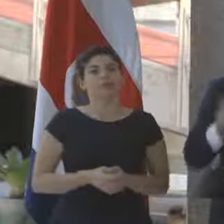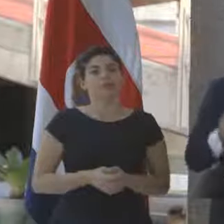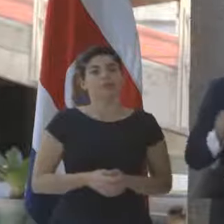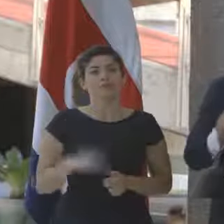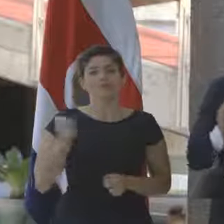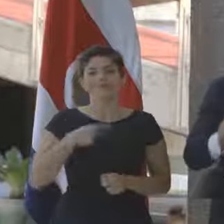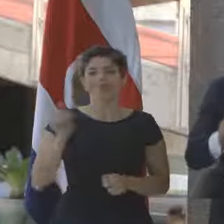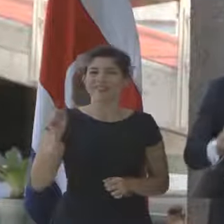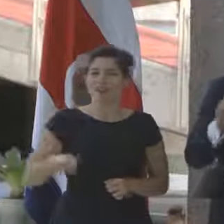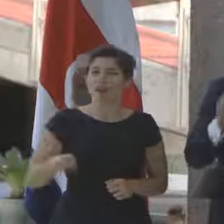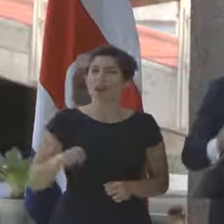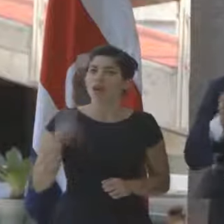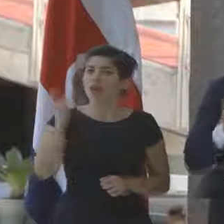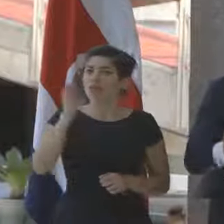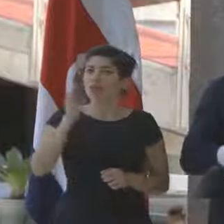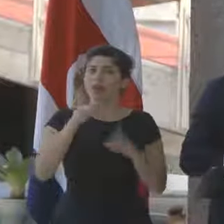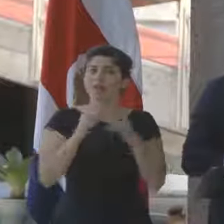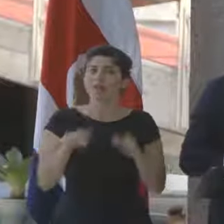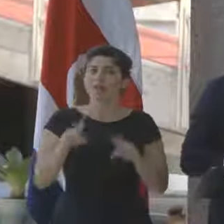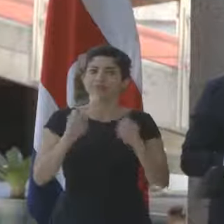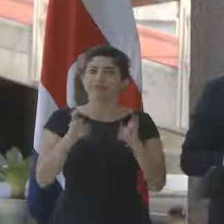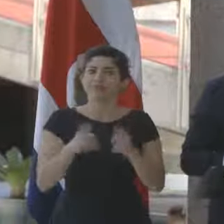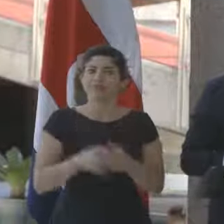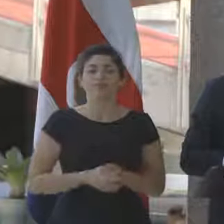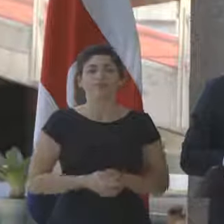Tenemos que resolver este tema.